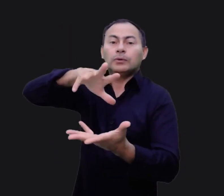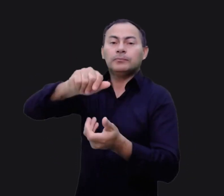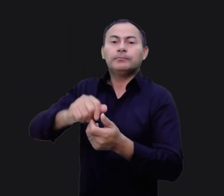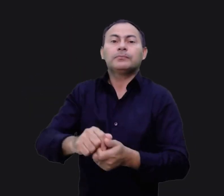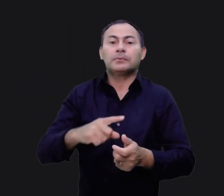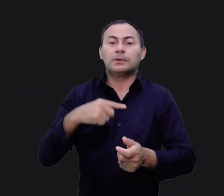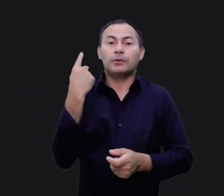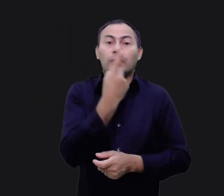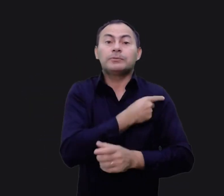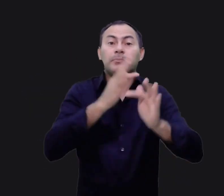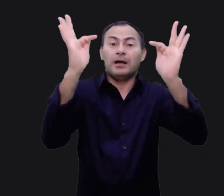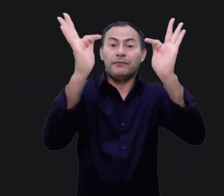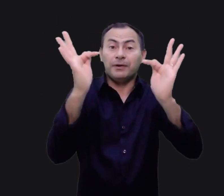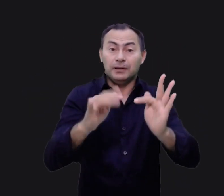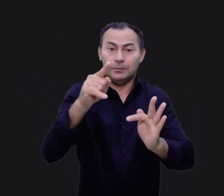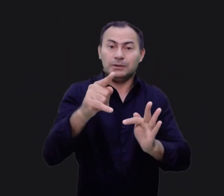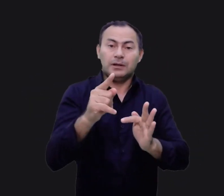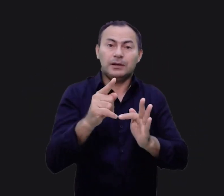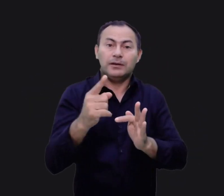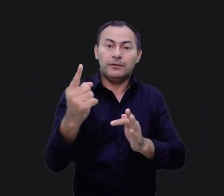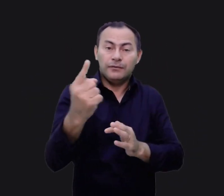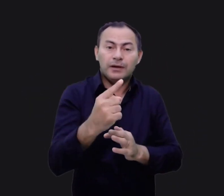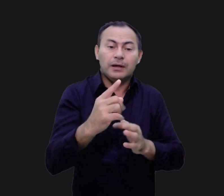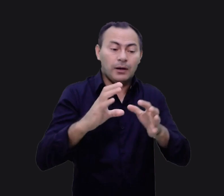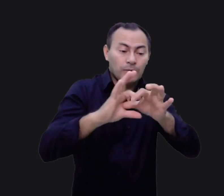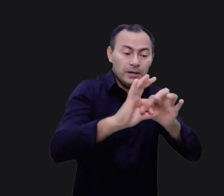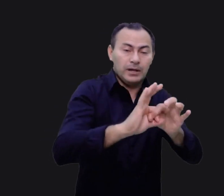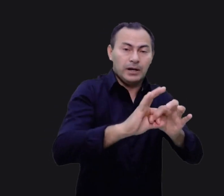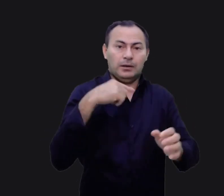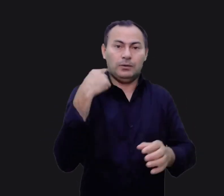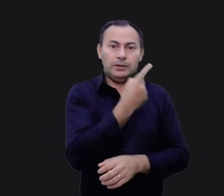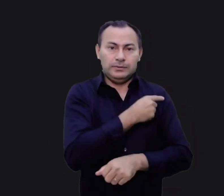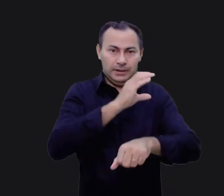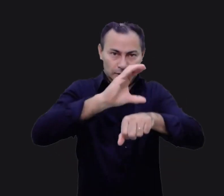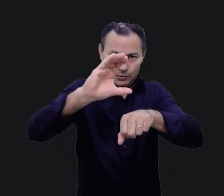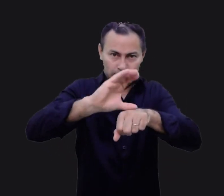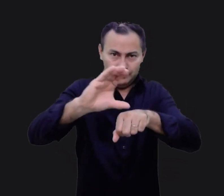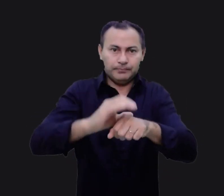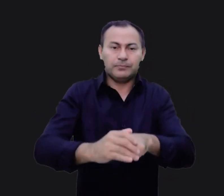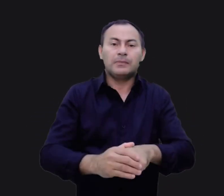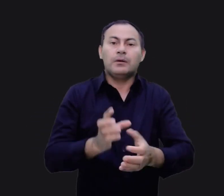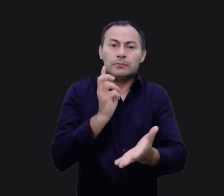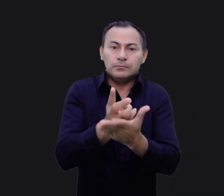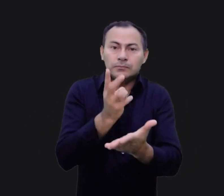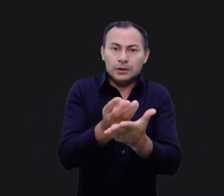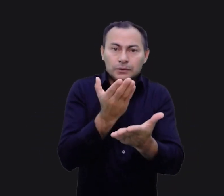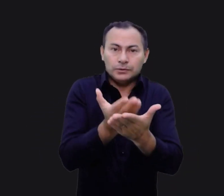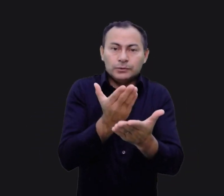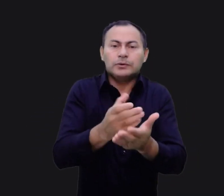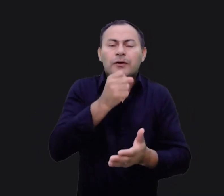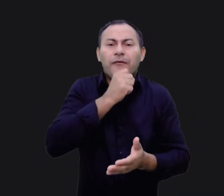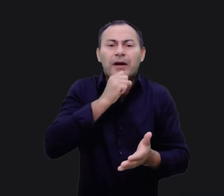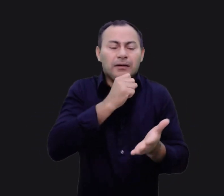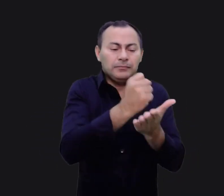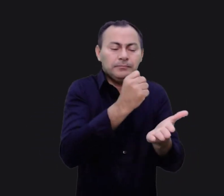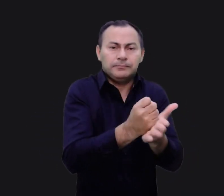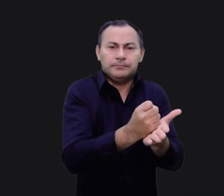mundo. E estamos felizes por você ter se unido a nós nesse curso. Vamos continuar o estudo do Velho Testamento e